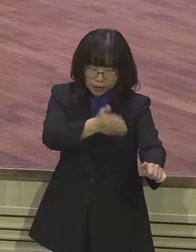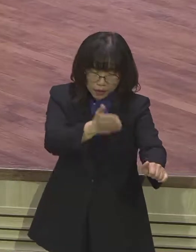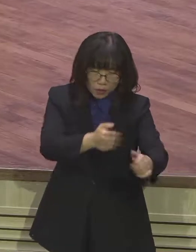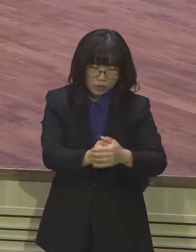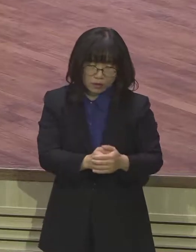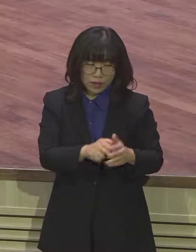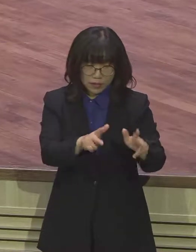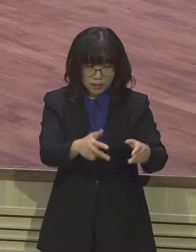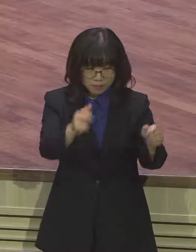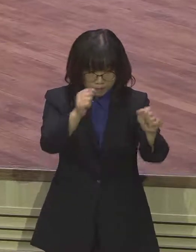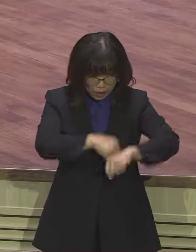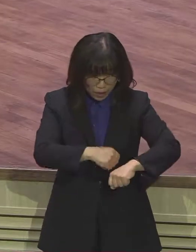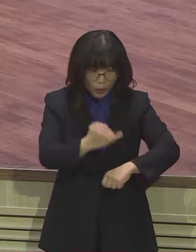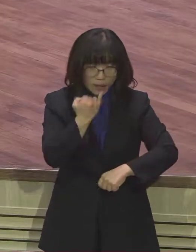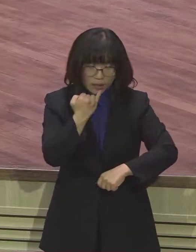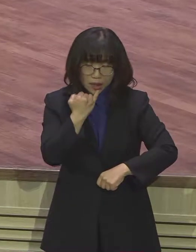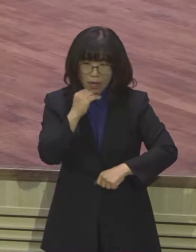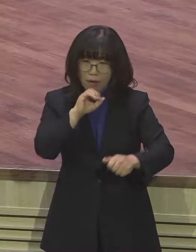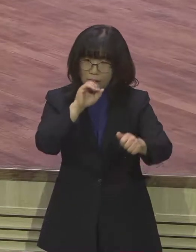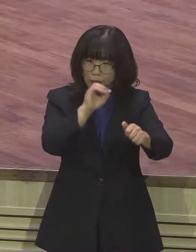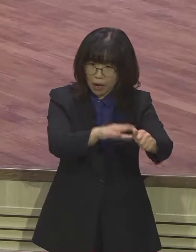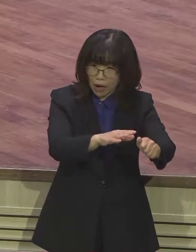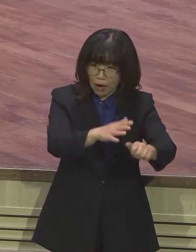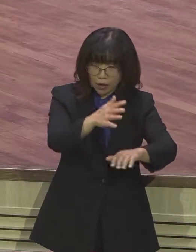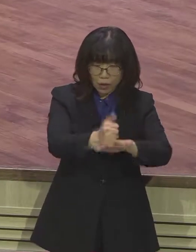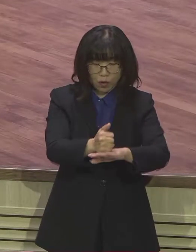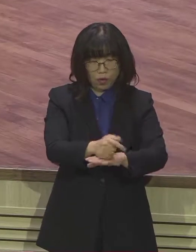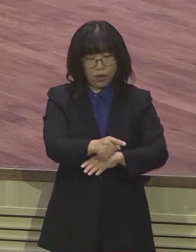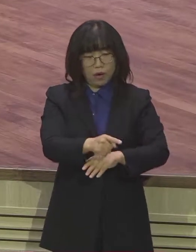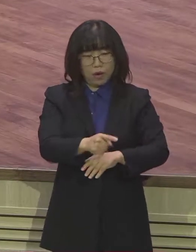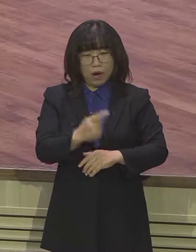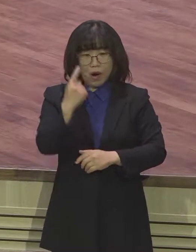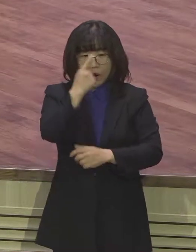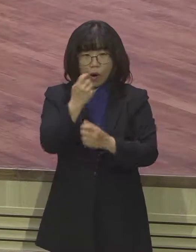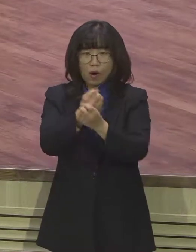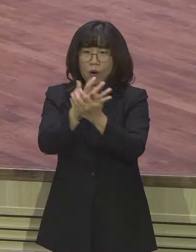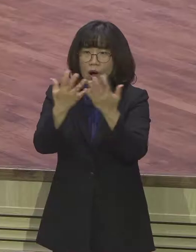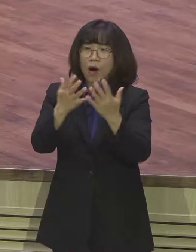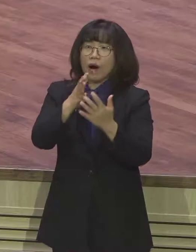그런데 이 세 가족이 시험을 들은 게 아니라 오히려 얼굴이 환해지면서 굉장히 큰 힘을 얻었습니다